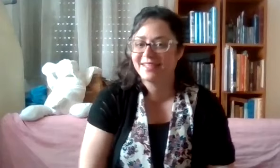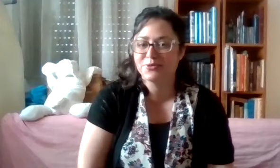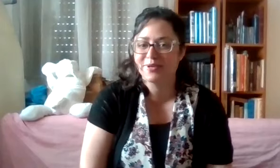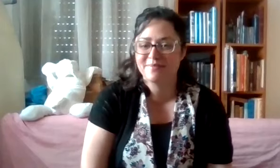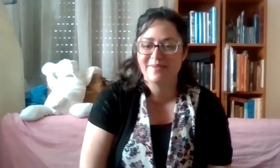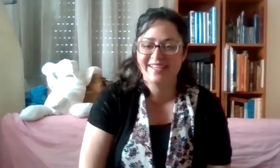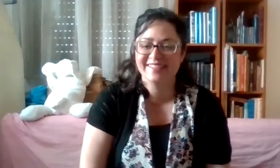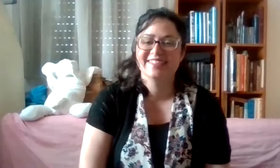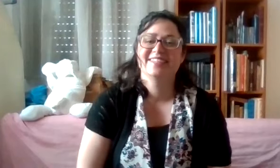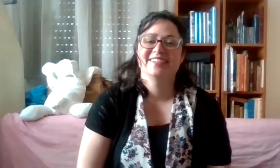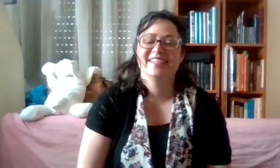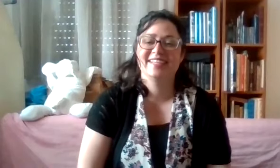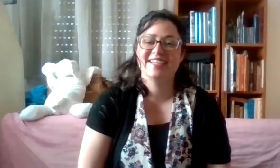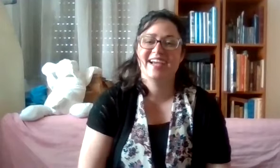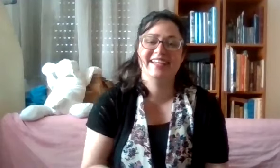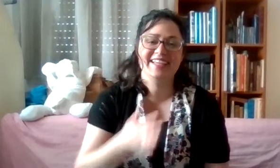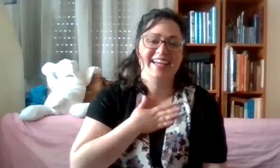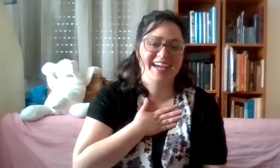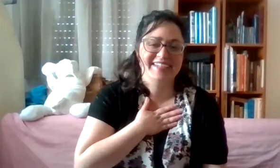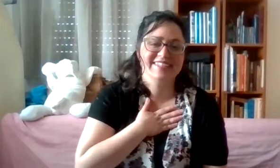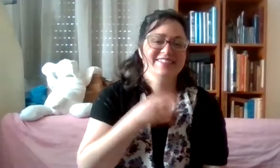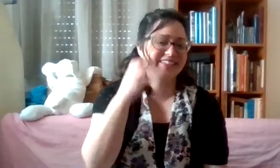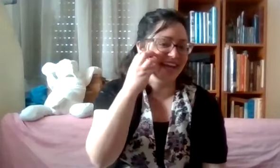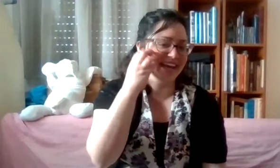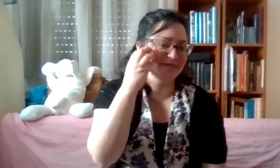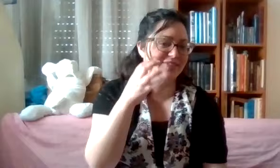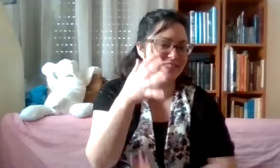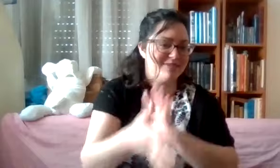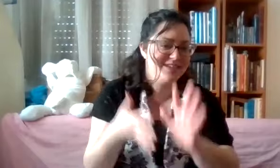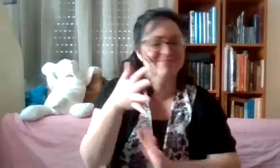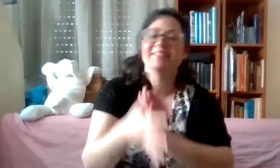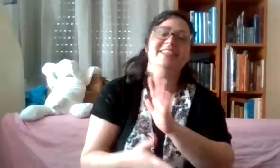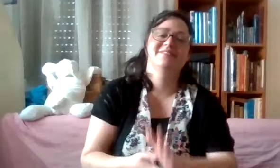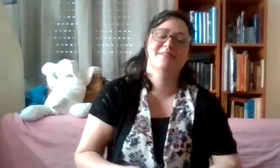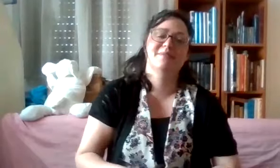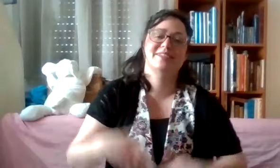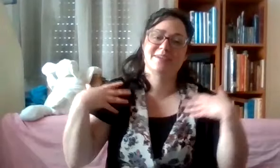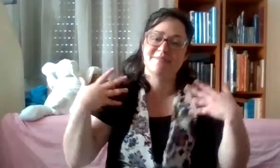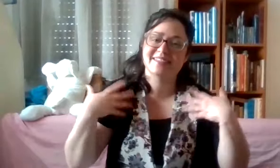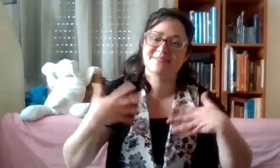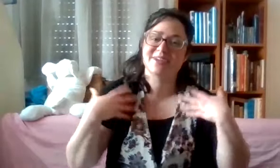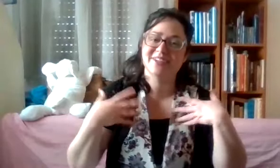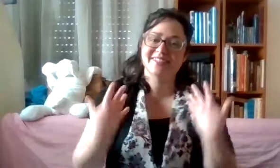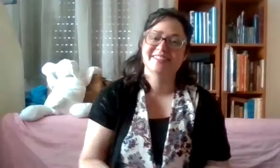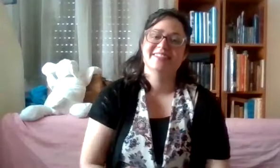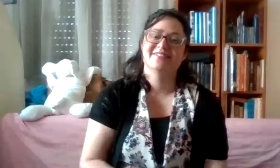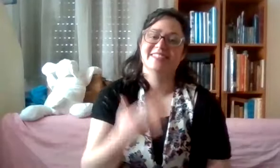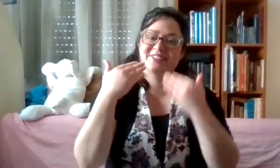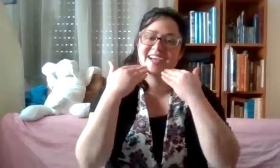ההתכונים במייל. אני יעלה. יעלה בשפת סימנים. וממש שמחתי מאוד. ותודה